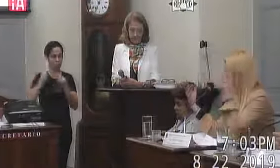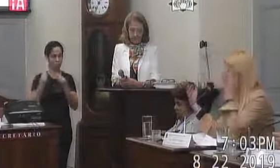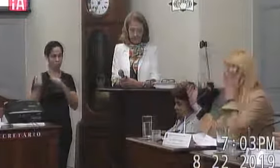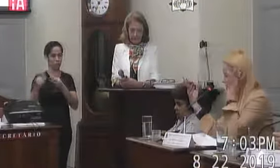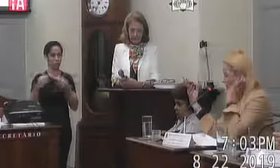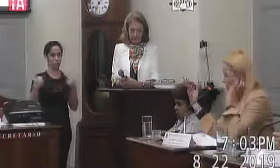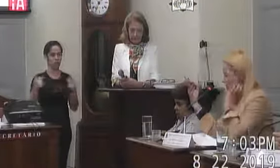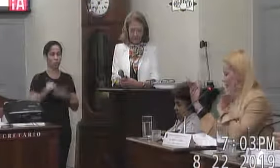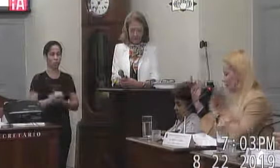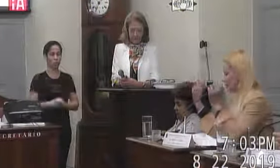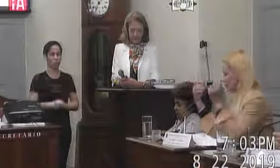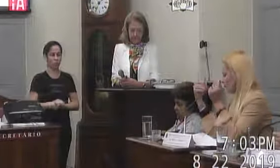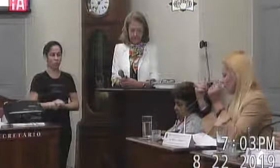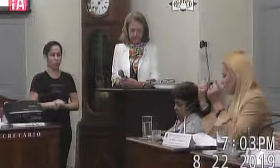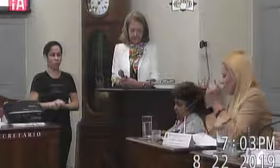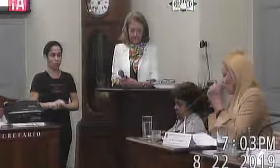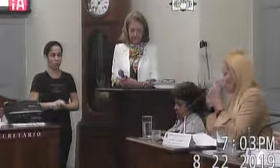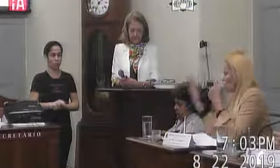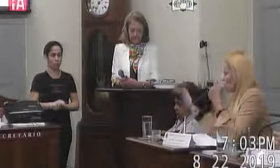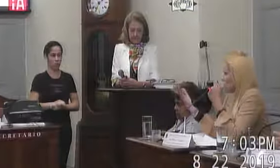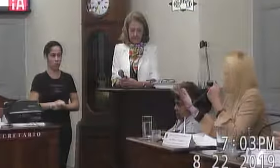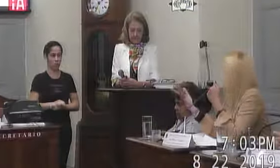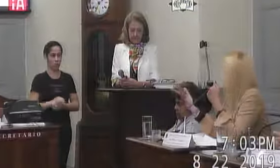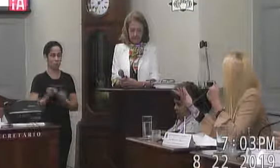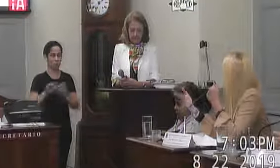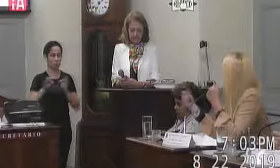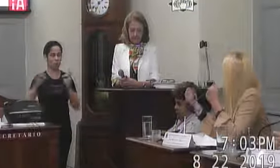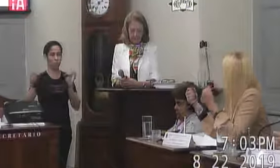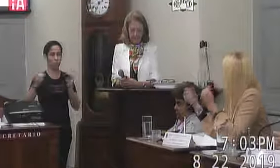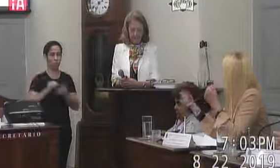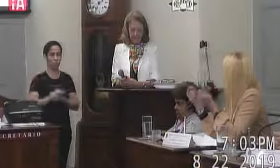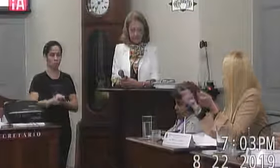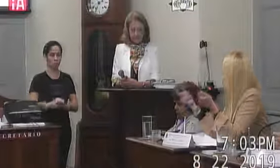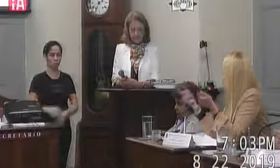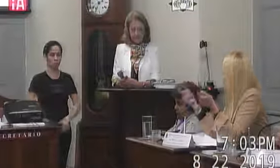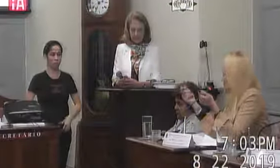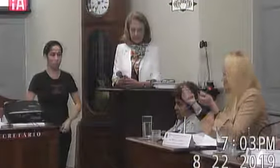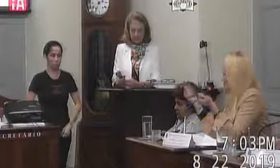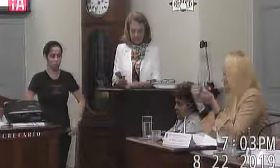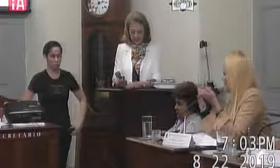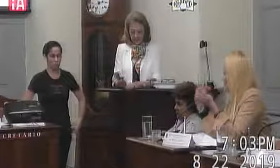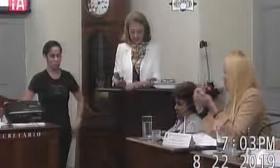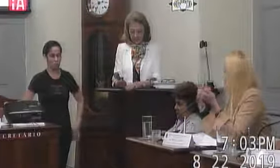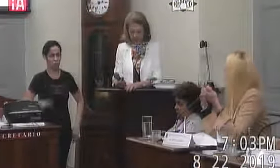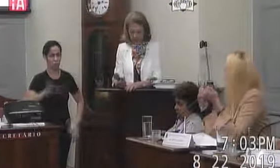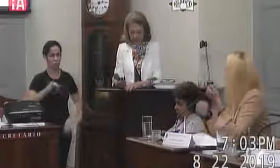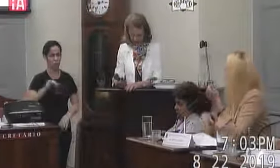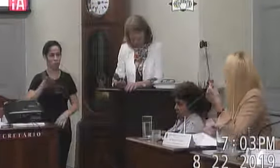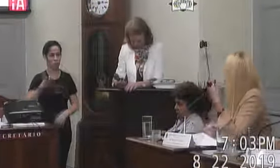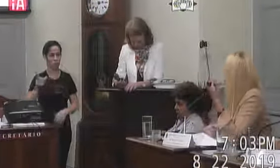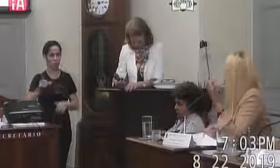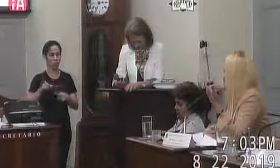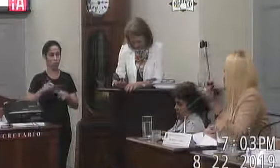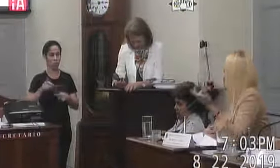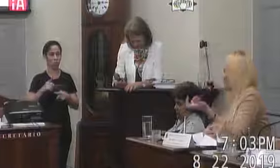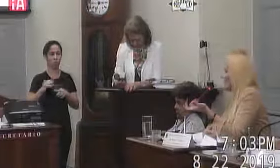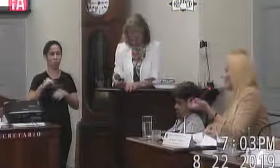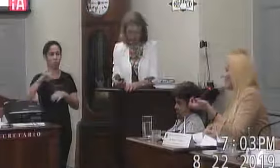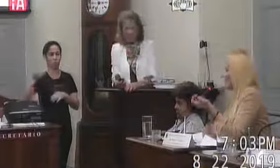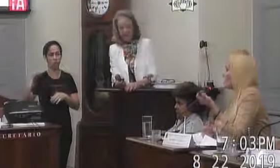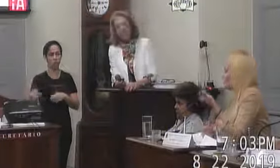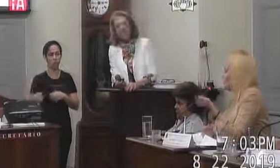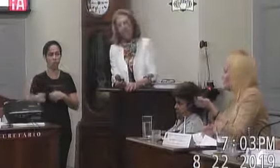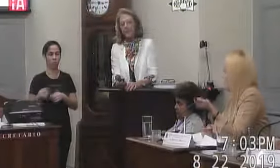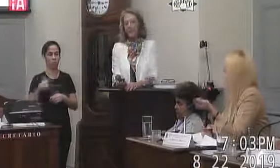coisa e está um pouquinho distante para eles irem se já tem a possibilidade eu não sei se já tem